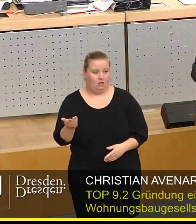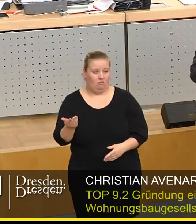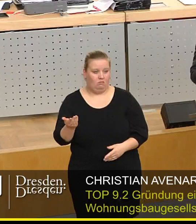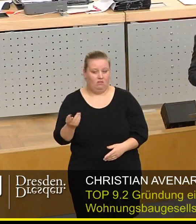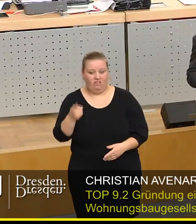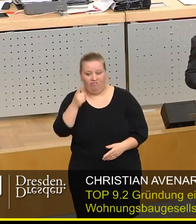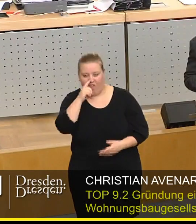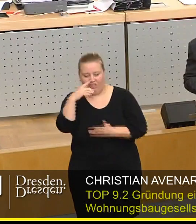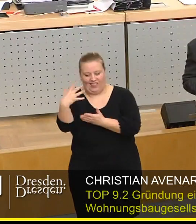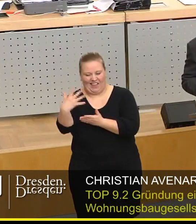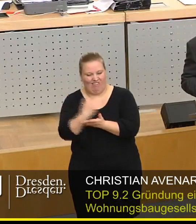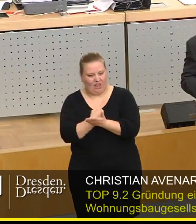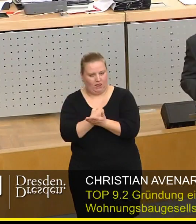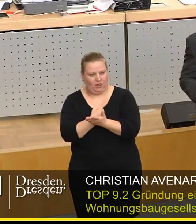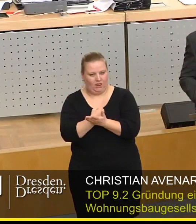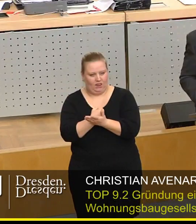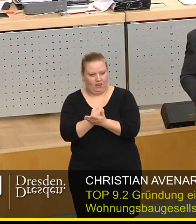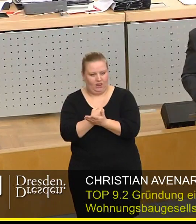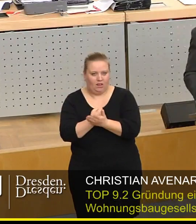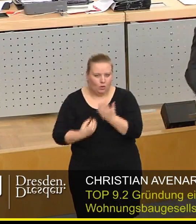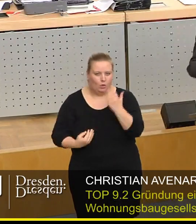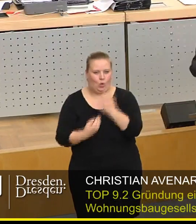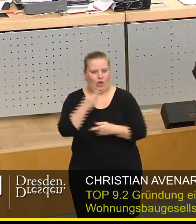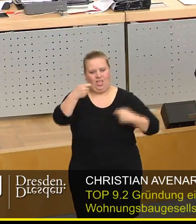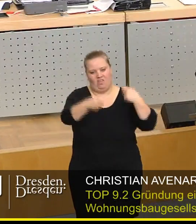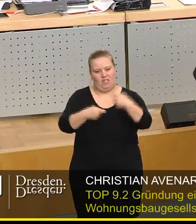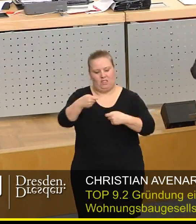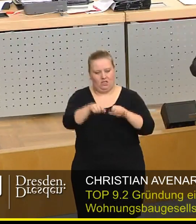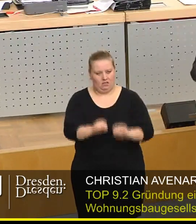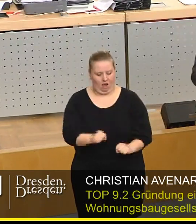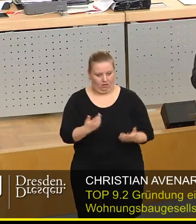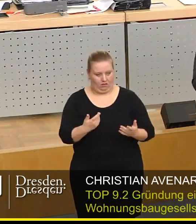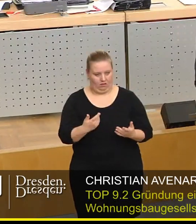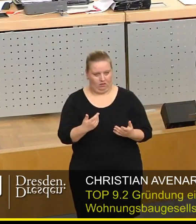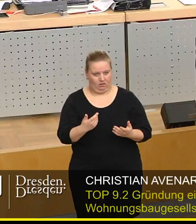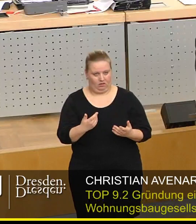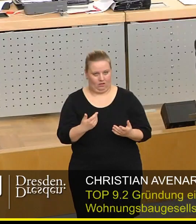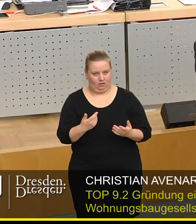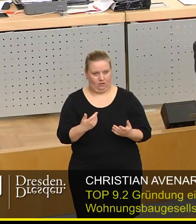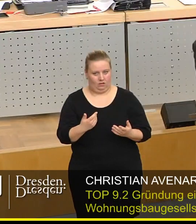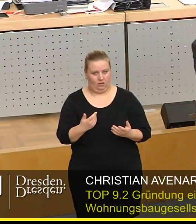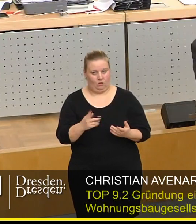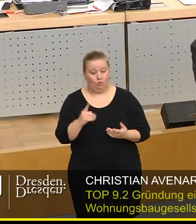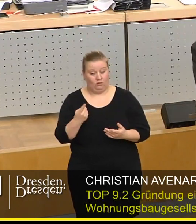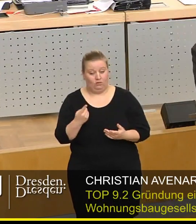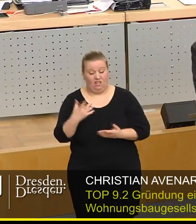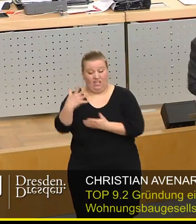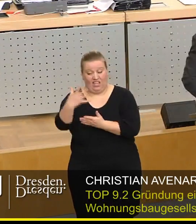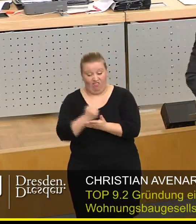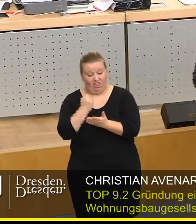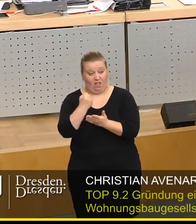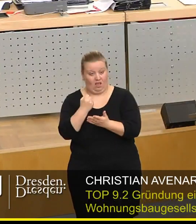Gewinne zu reinvestieren und es steuerlich erschwert wird, Gewinne aus dem Unternehmen